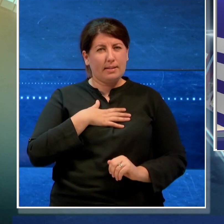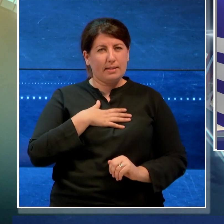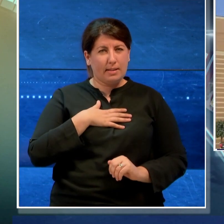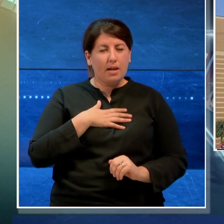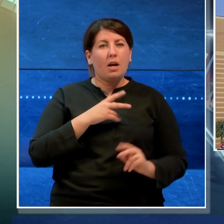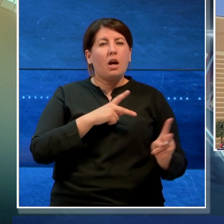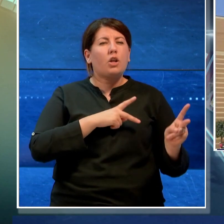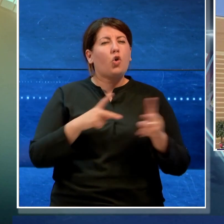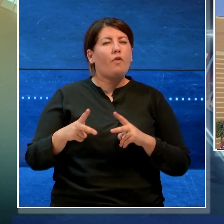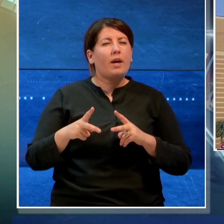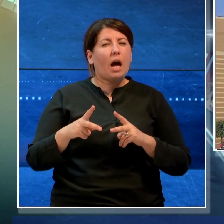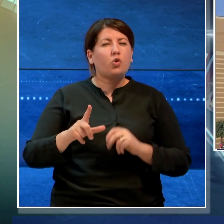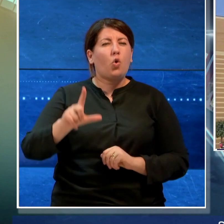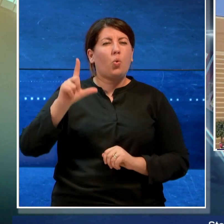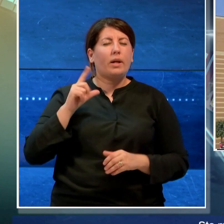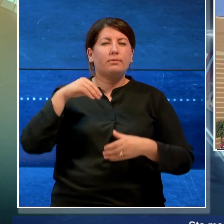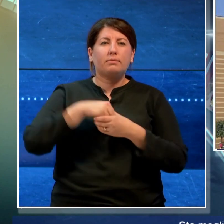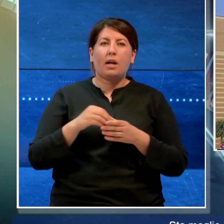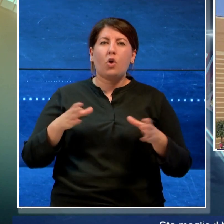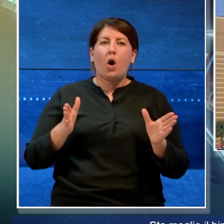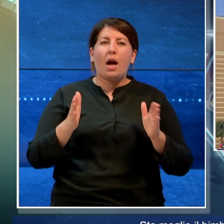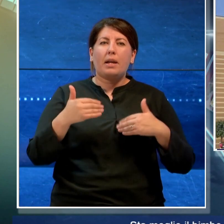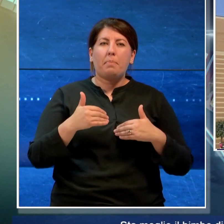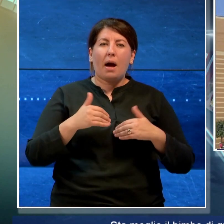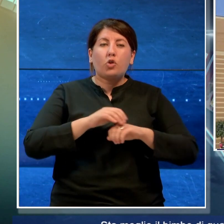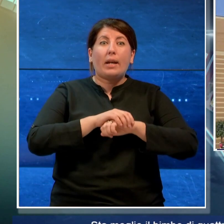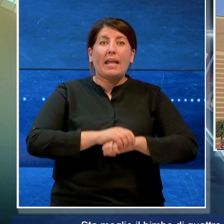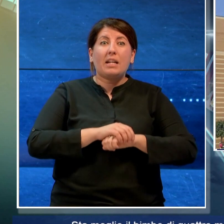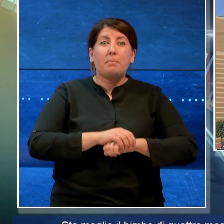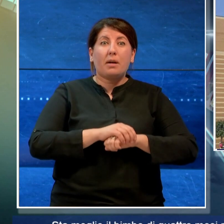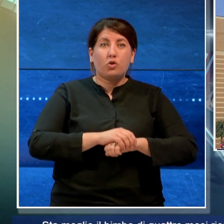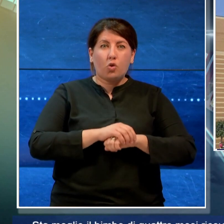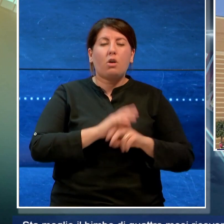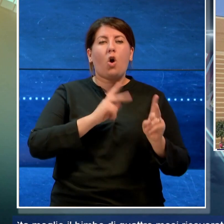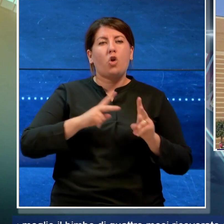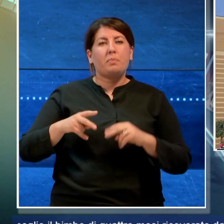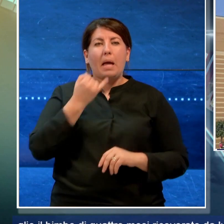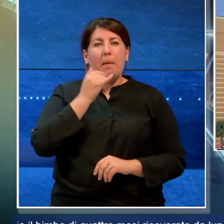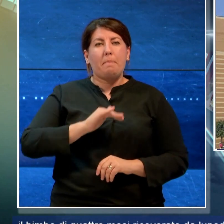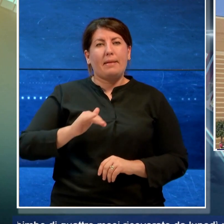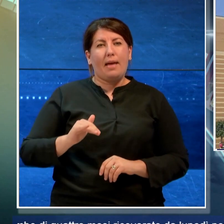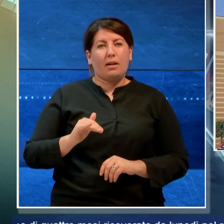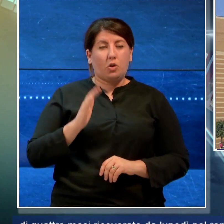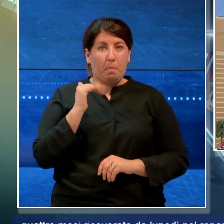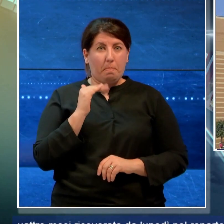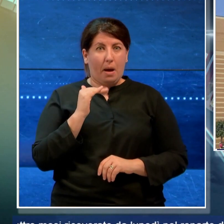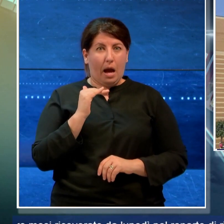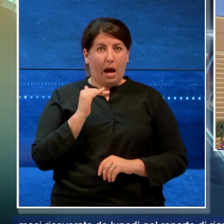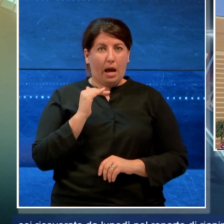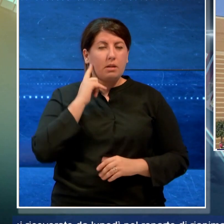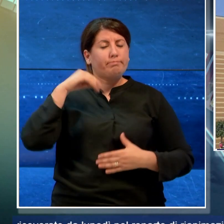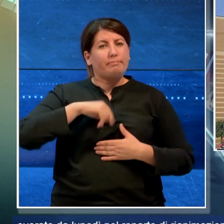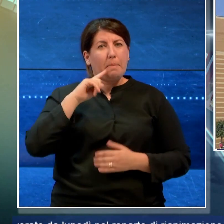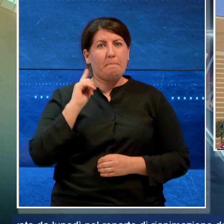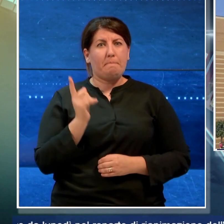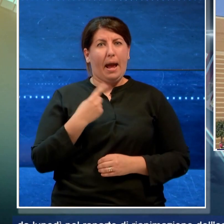dal lunedì nel reparto di rianimazione dell'ospedale pediatrico di Bari dopo essere